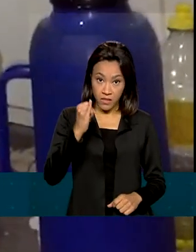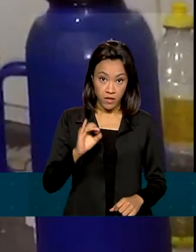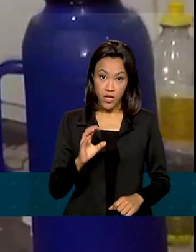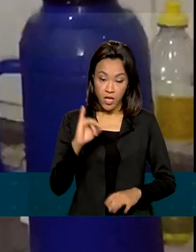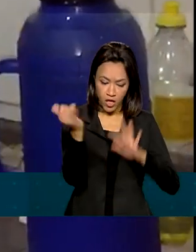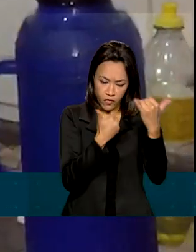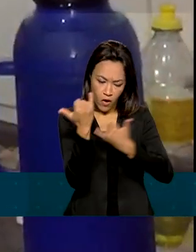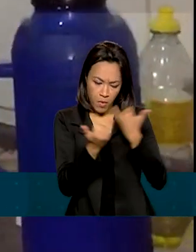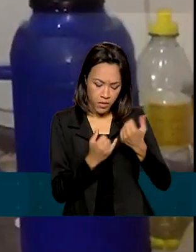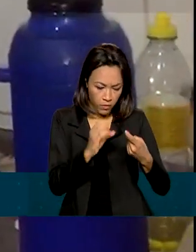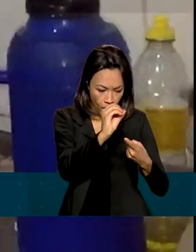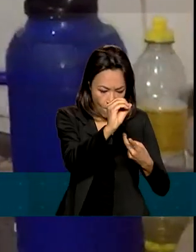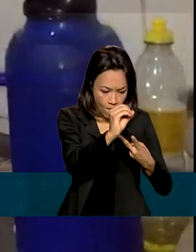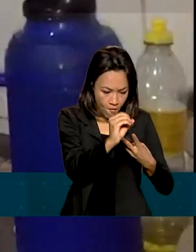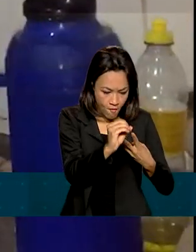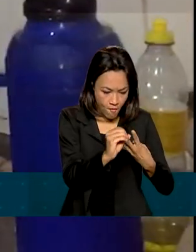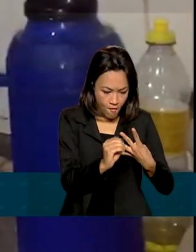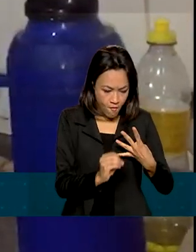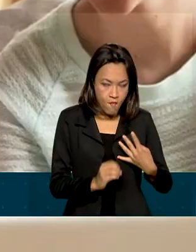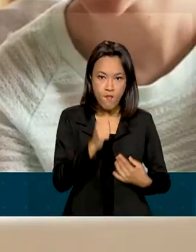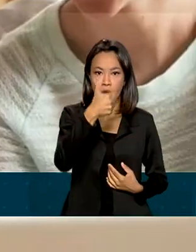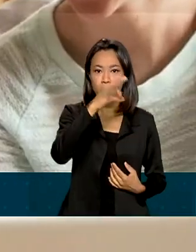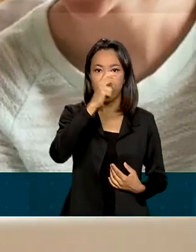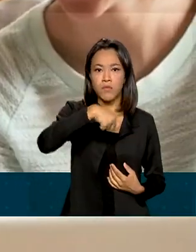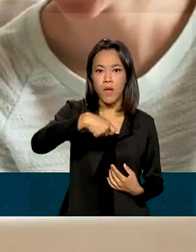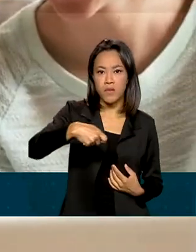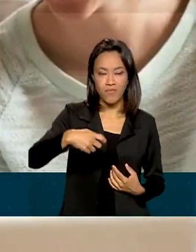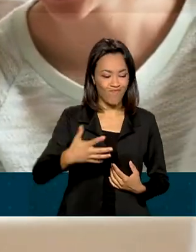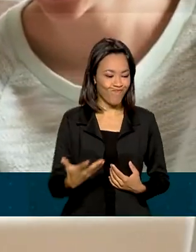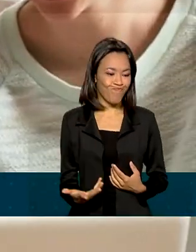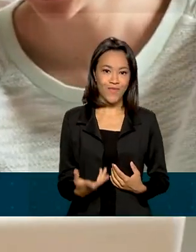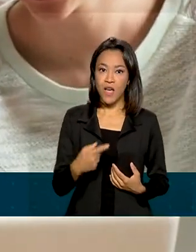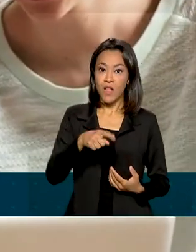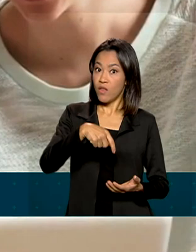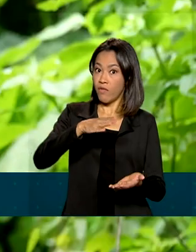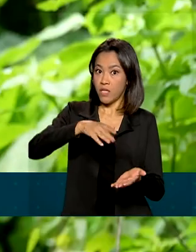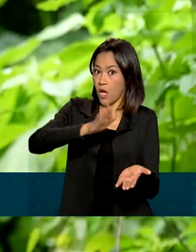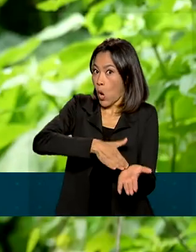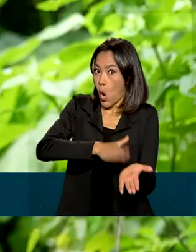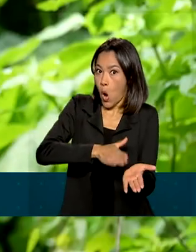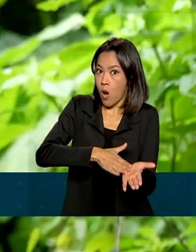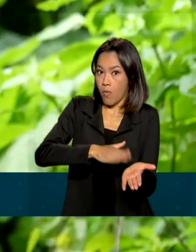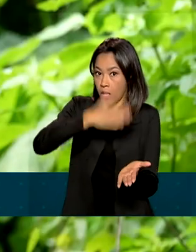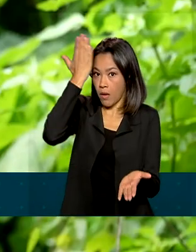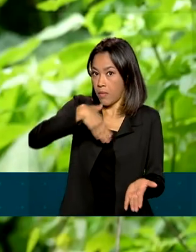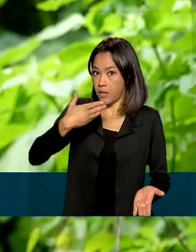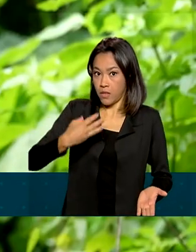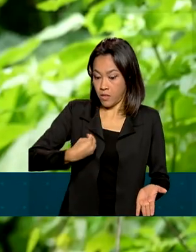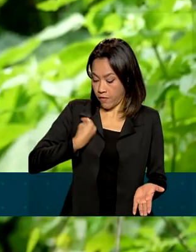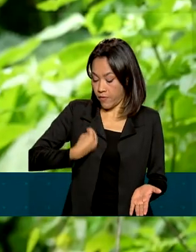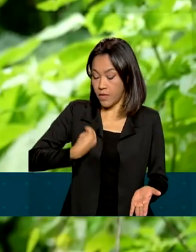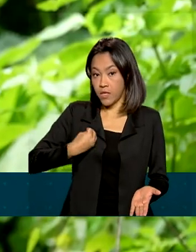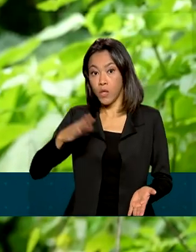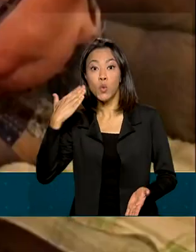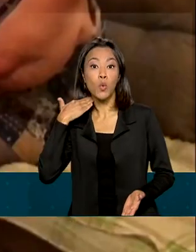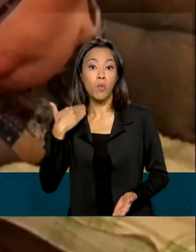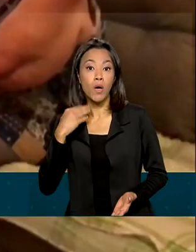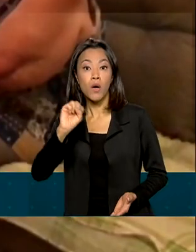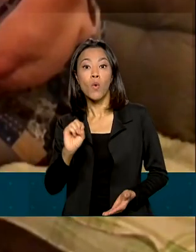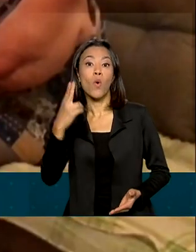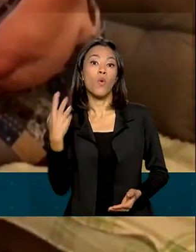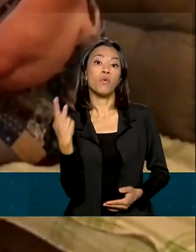dados do segurado nos últimos dez meses, não será cobrada a presença física dele no banco ou em uma agência